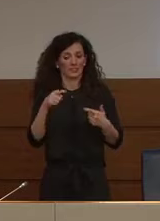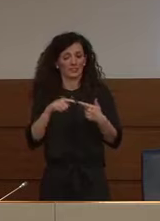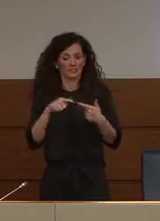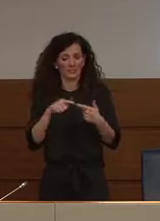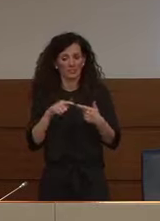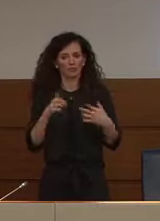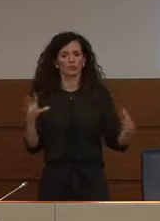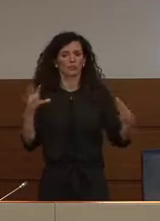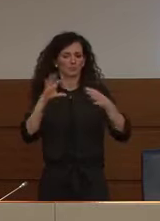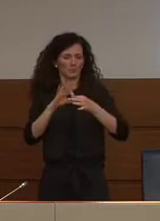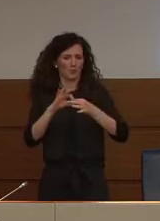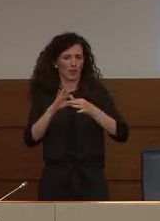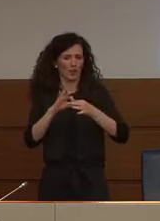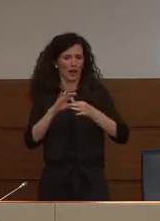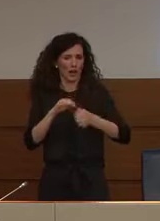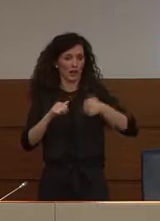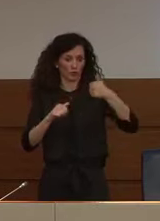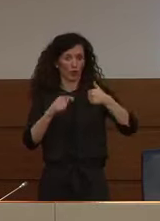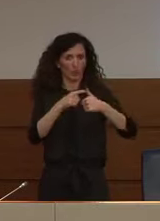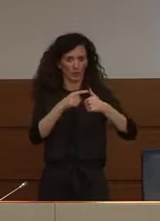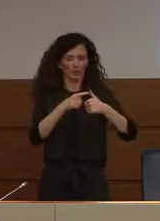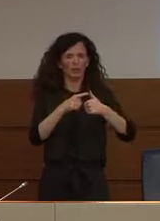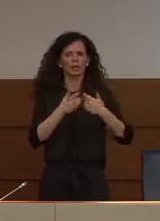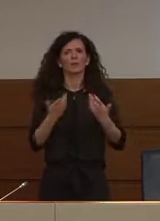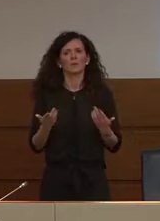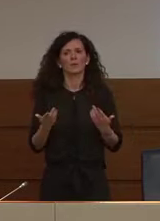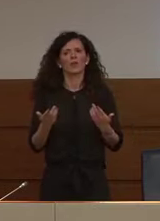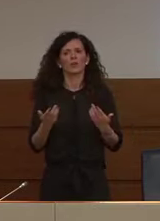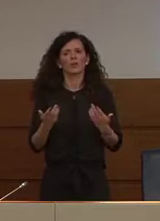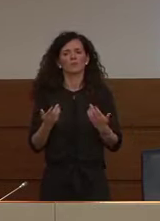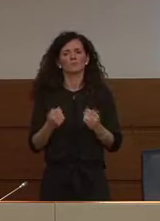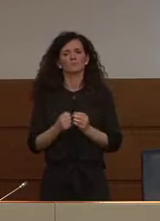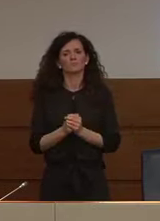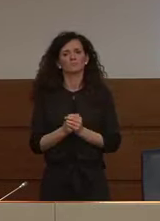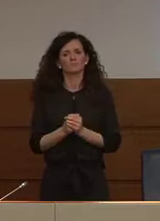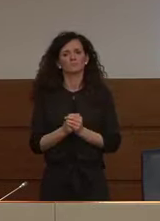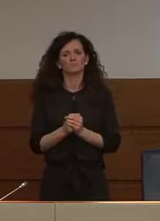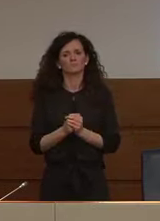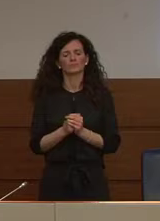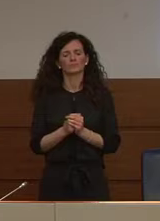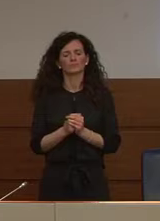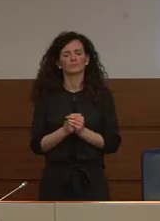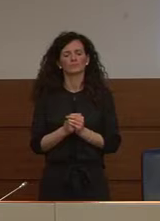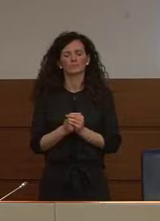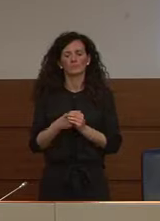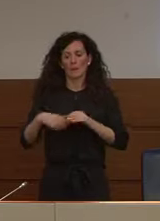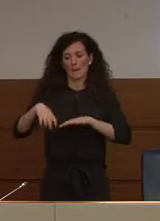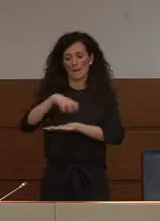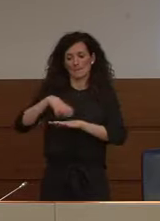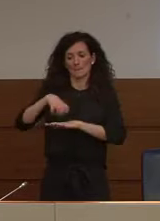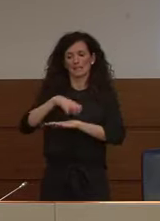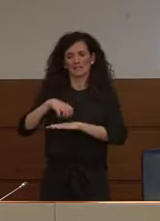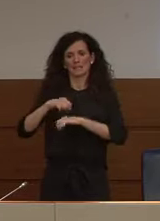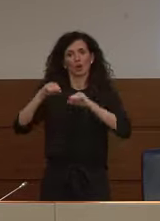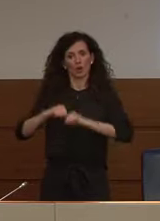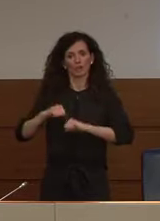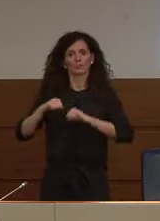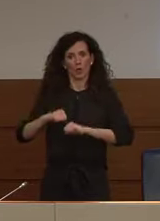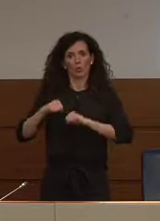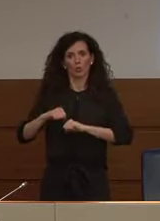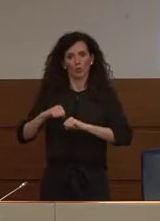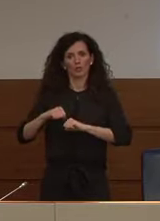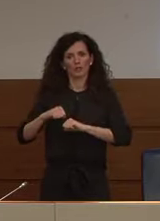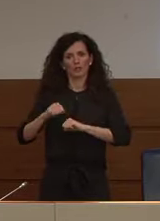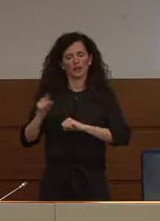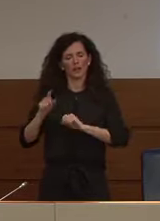c'è uno sforzo da parte del Ministero della Salute in